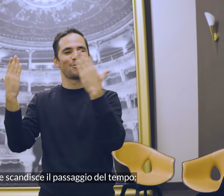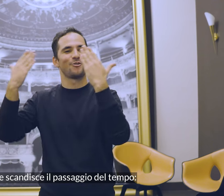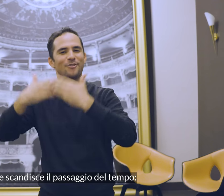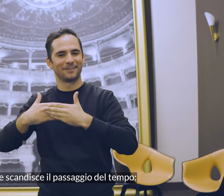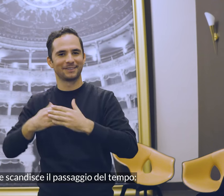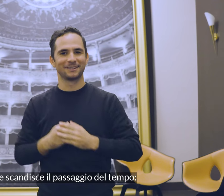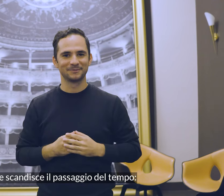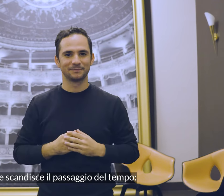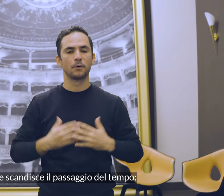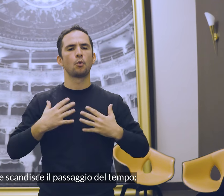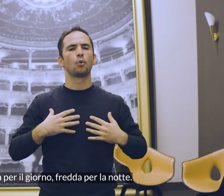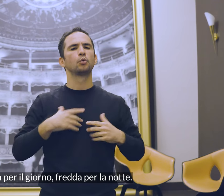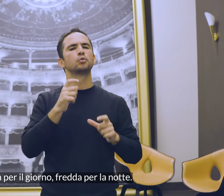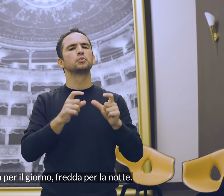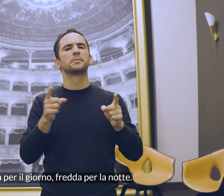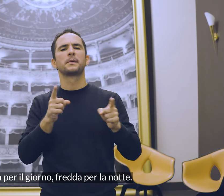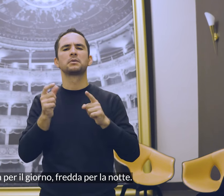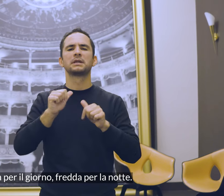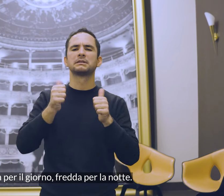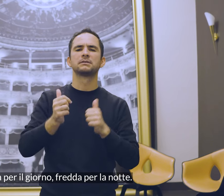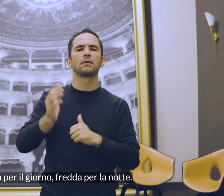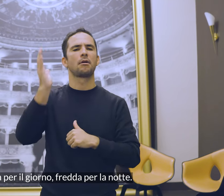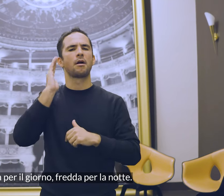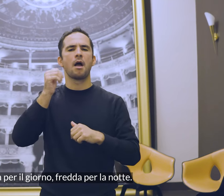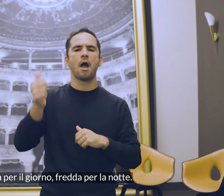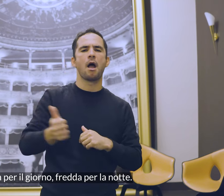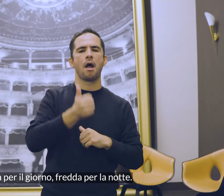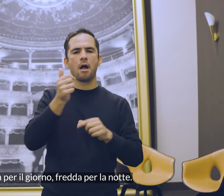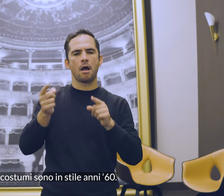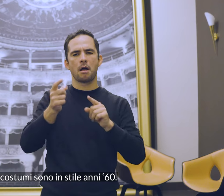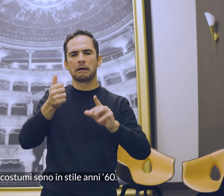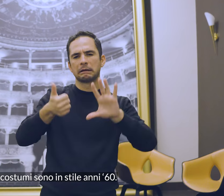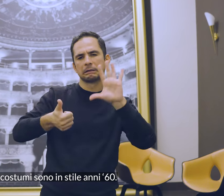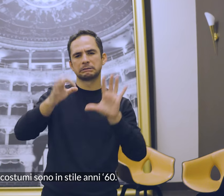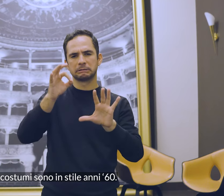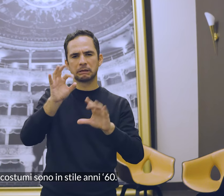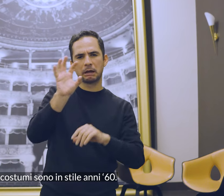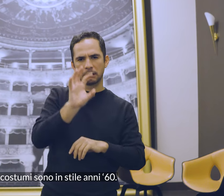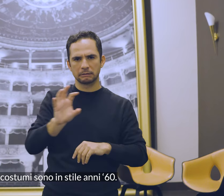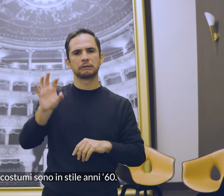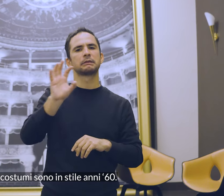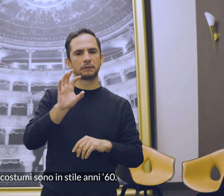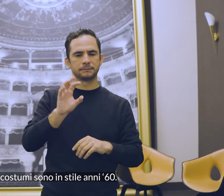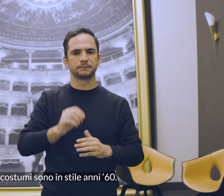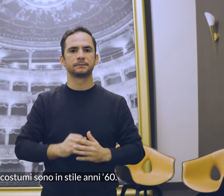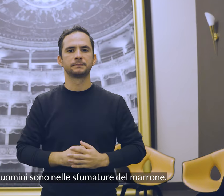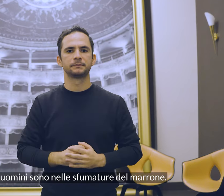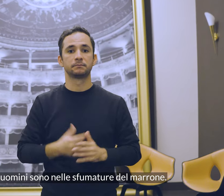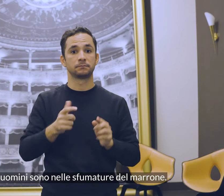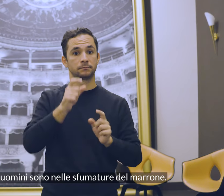il passaggio del tempo, calda per il giorno, fredda per la notte. I costumi sono in stile anni Sessanta, gli abiti degli